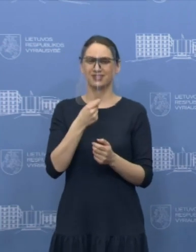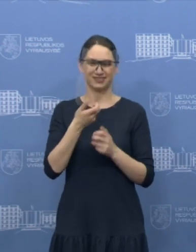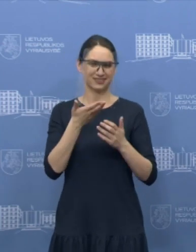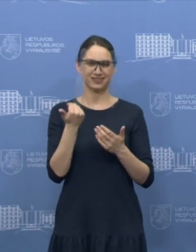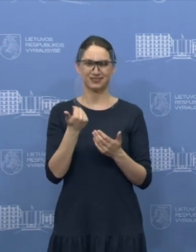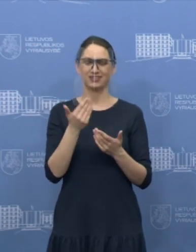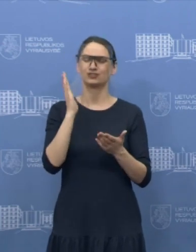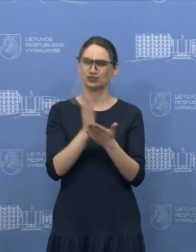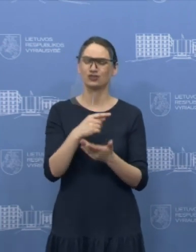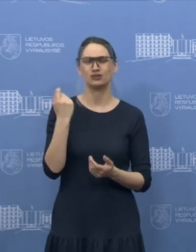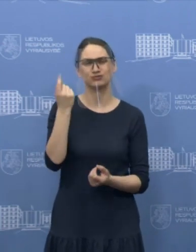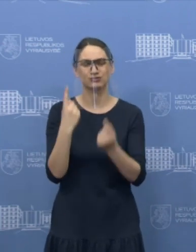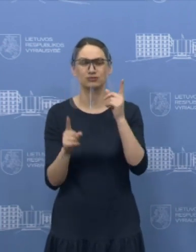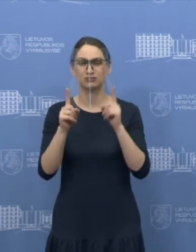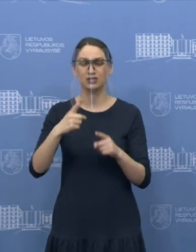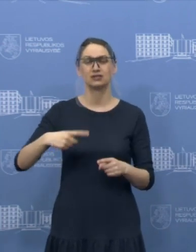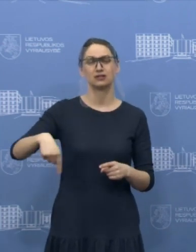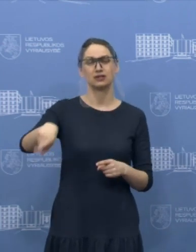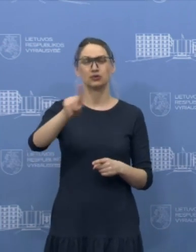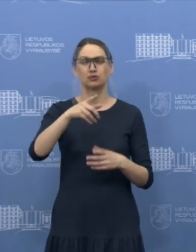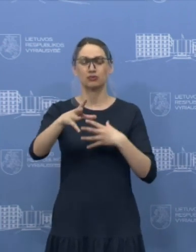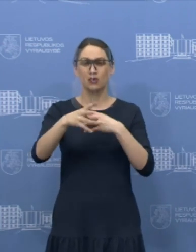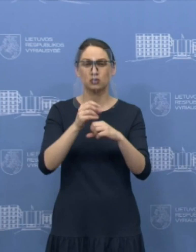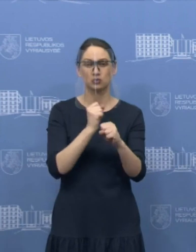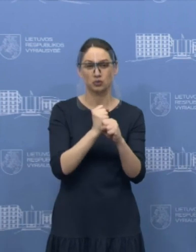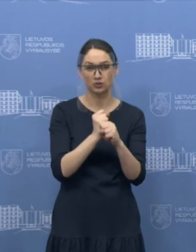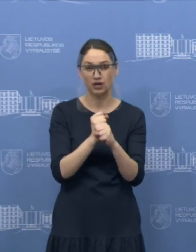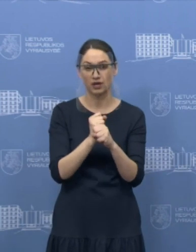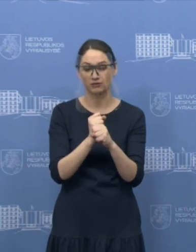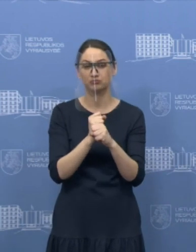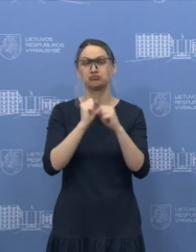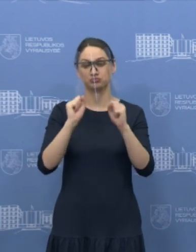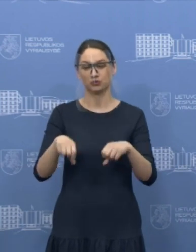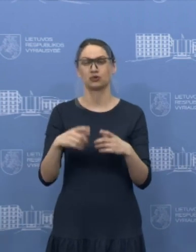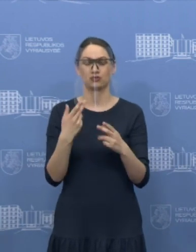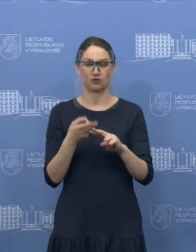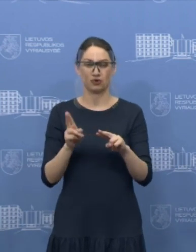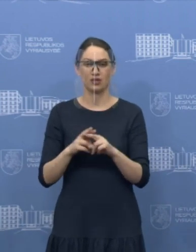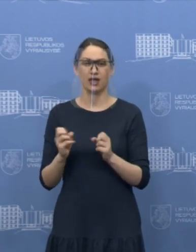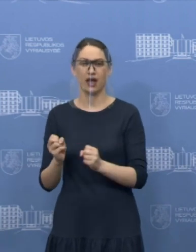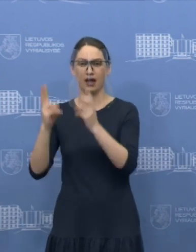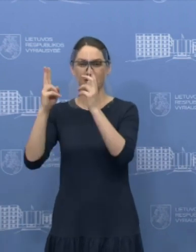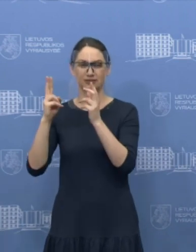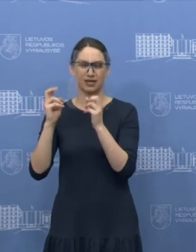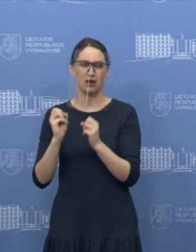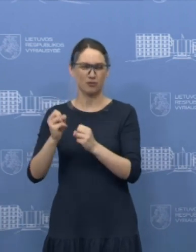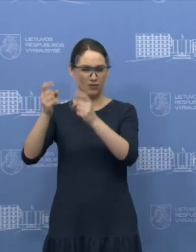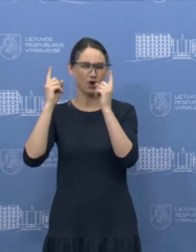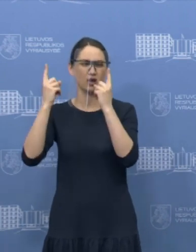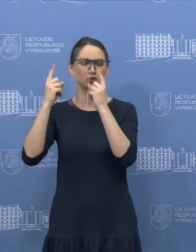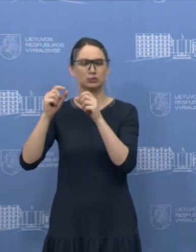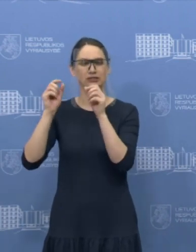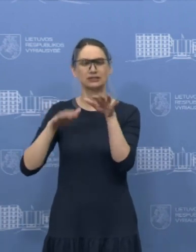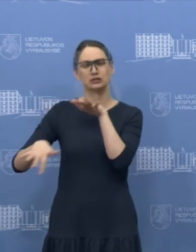Tačiau mano manimus sėkmingas jų veikimas bendradarbiavimas labai priklauso nuo to, kaip ekstremalių situacijų komisijų vadovai ir